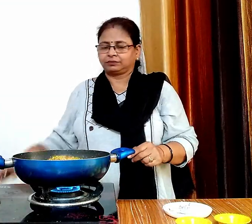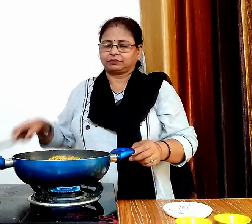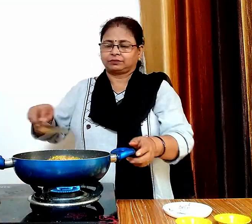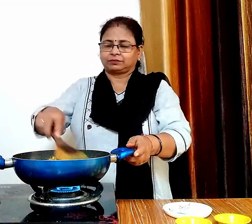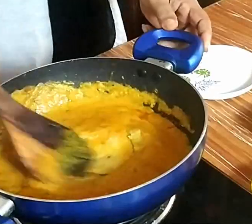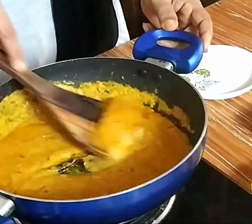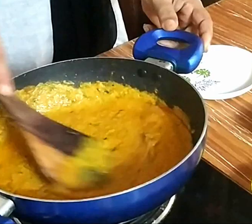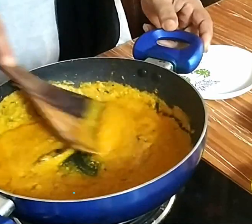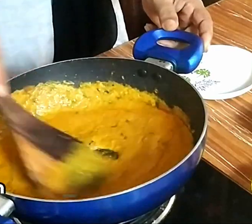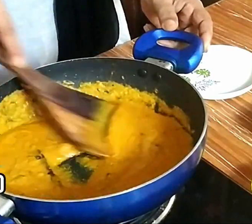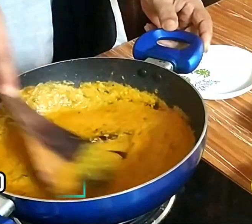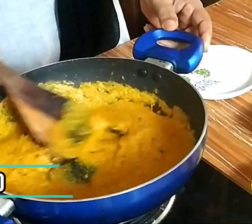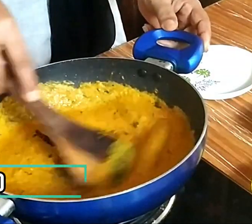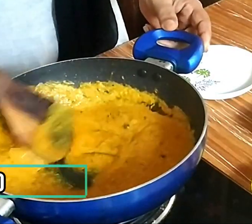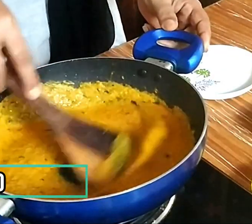अब सभी को अच्छे से मिला लेंगे